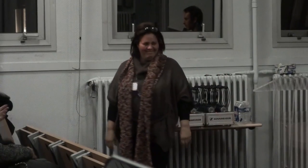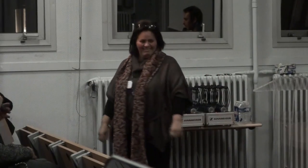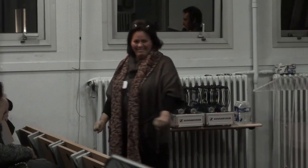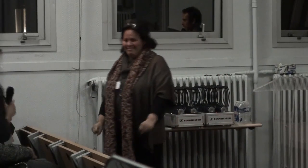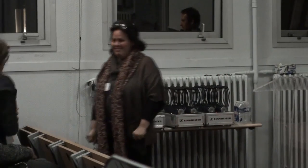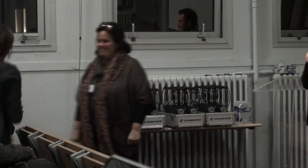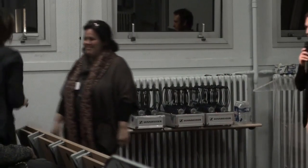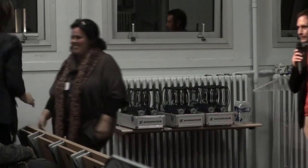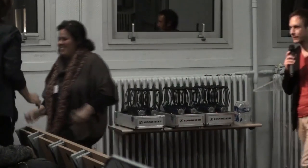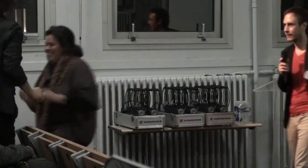merci je